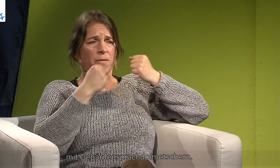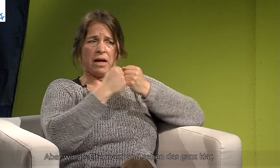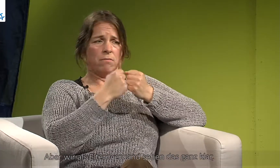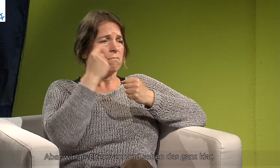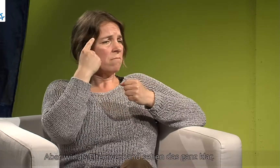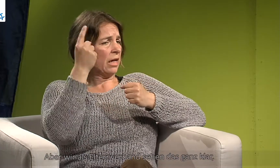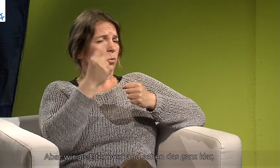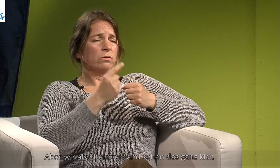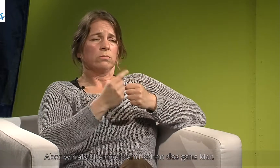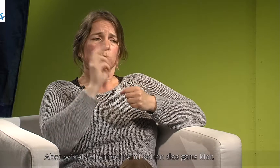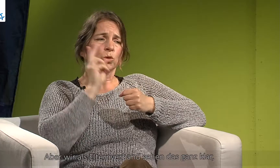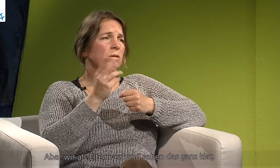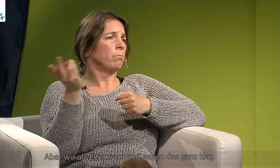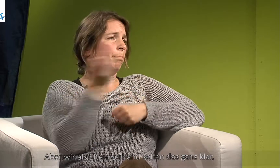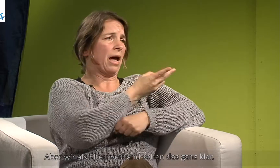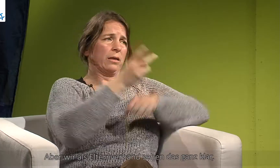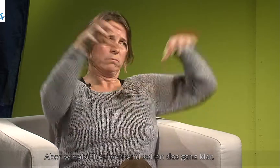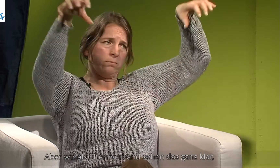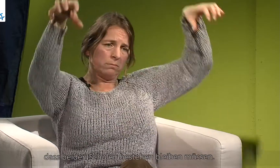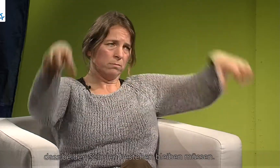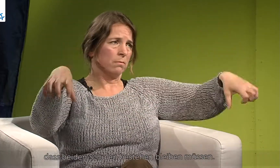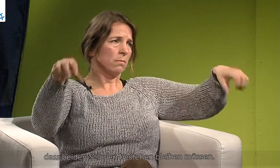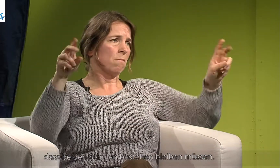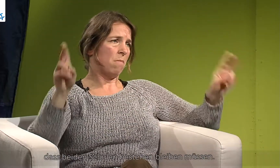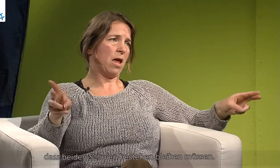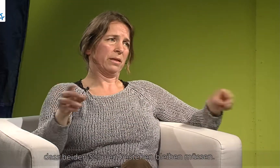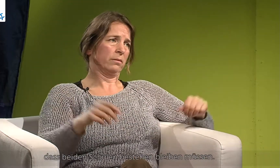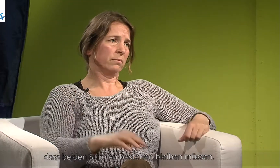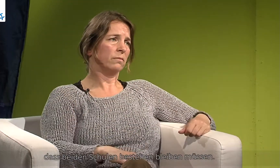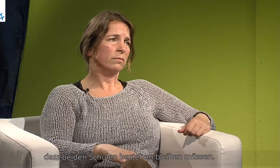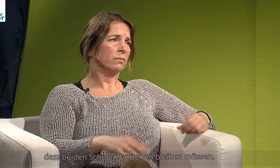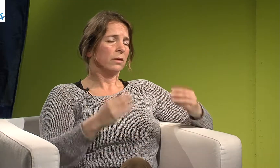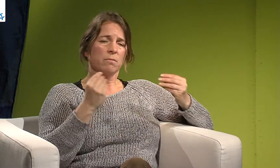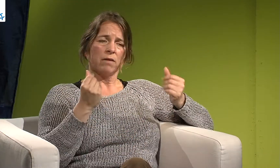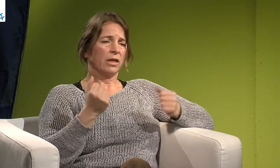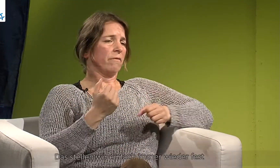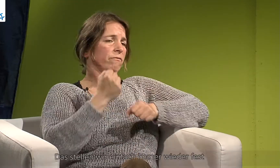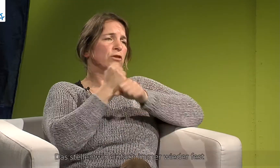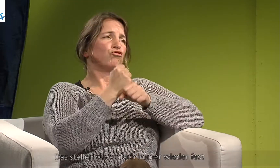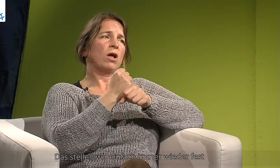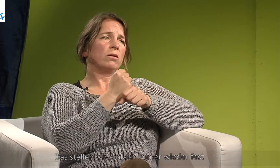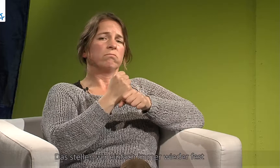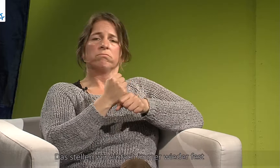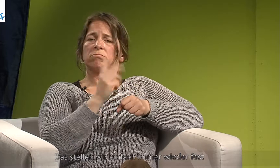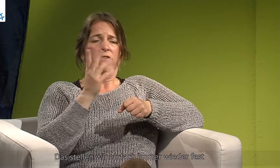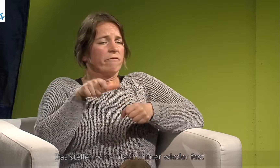Aber wir als Elternverband sehen es ganz klar, dass beide Schulen bestehen bleiben müssen. Also das stellen wir einfach immer wieder fest.